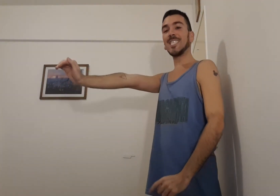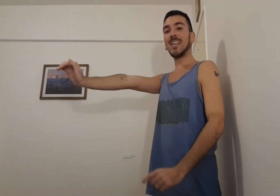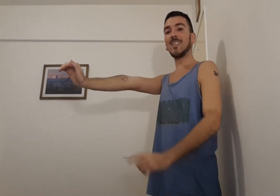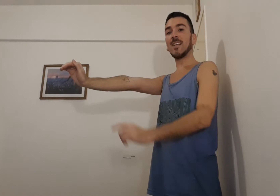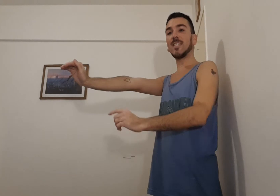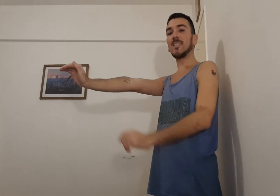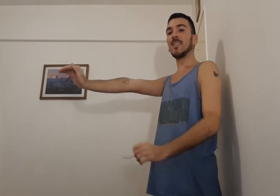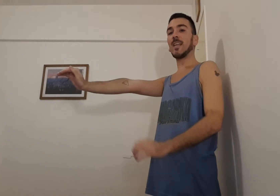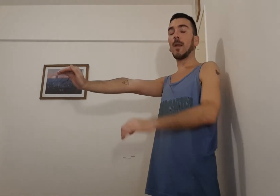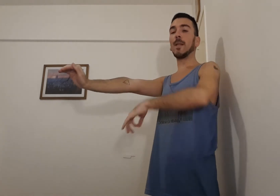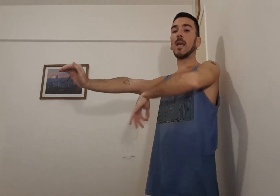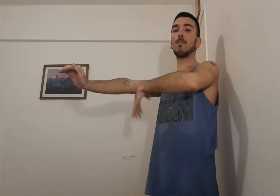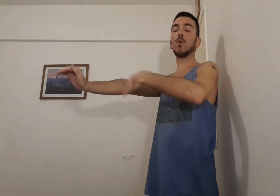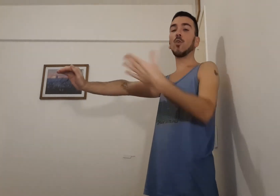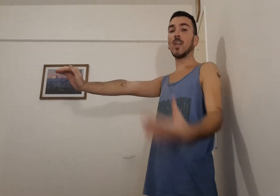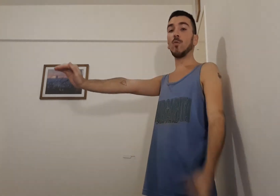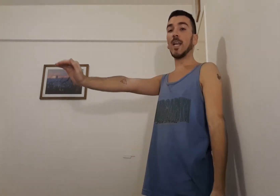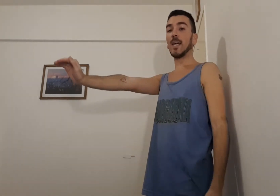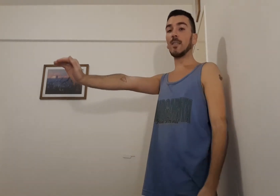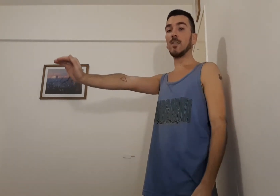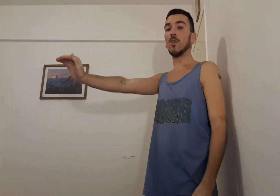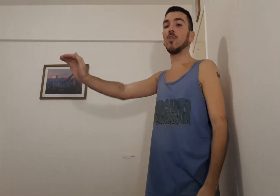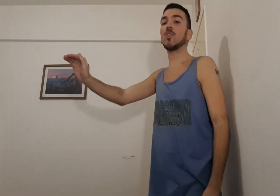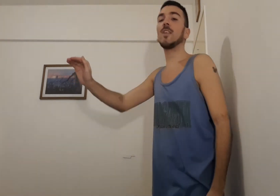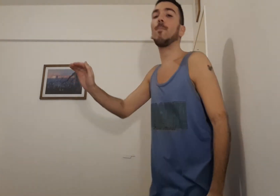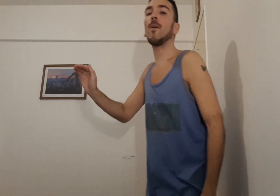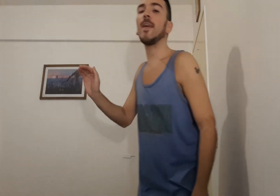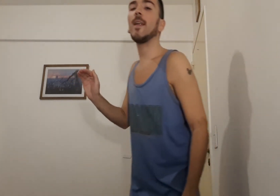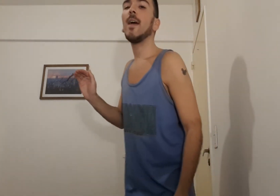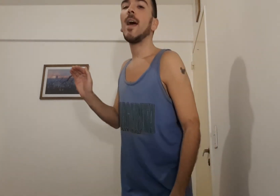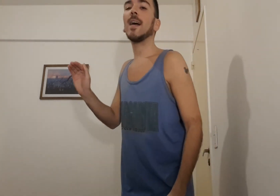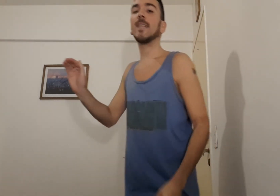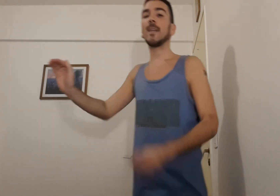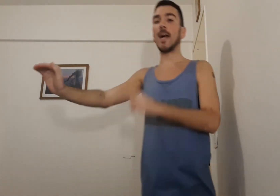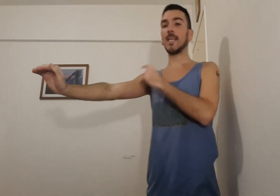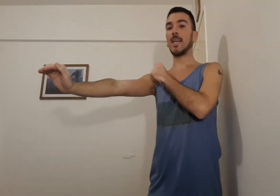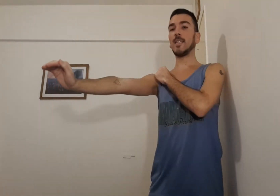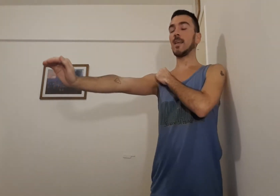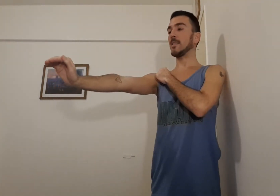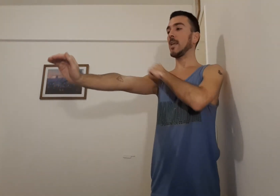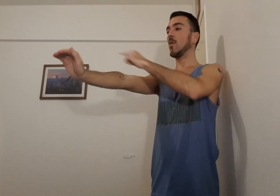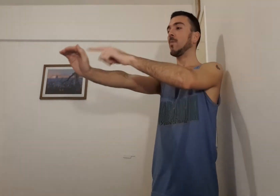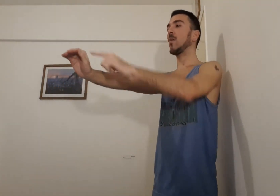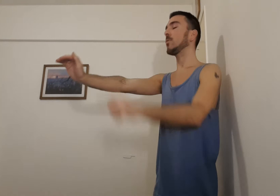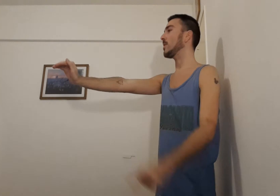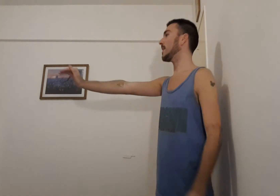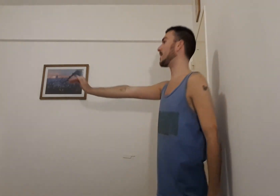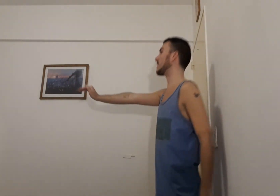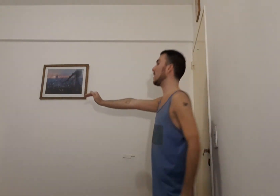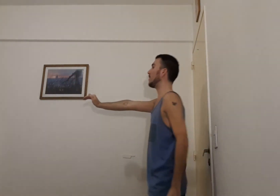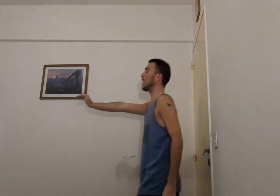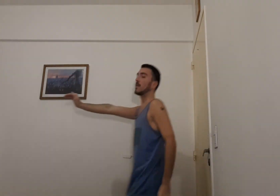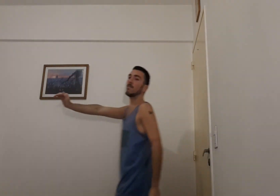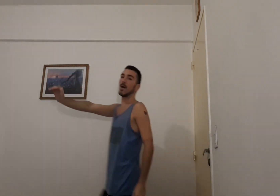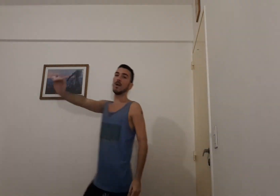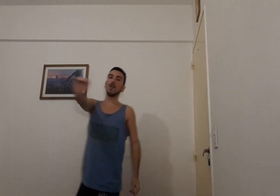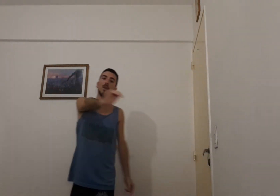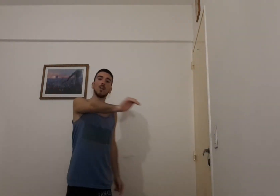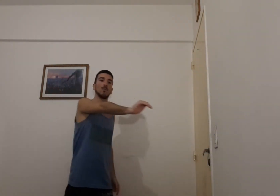esa distancia se tiene que respetar por lo que dura el ejercicio. No se pueden acercar, esa distancia de hombro a hombro tiene que ser siempre la misma en el